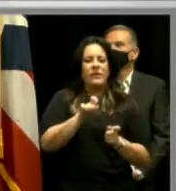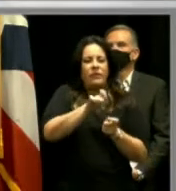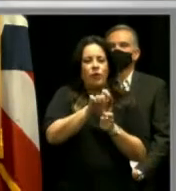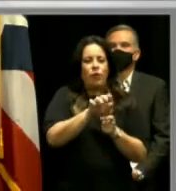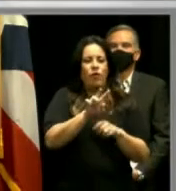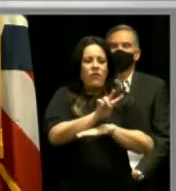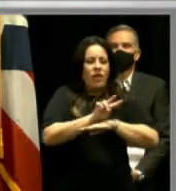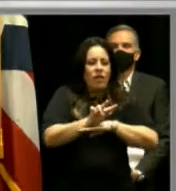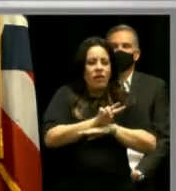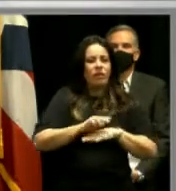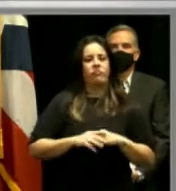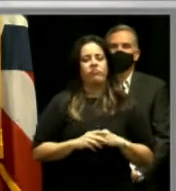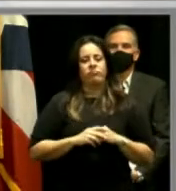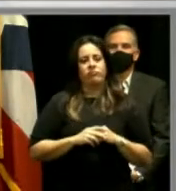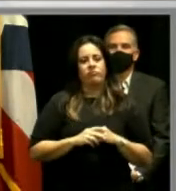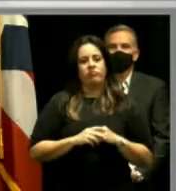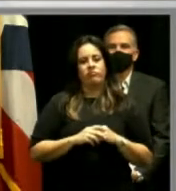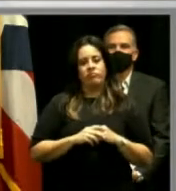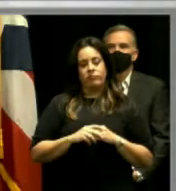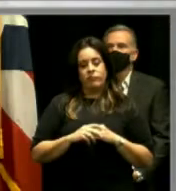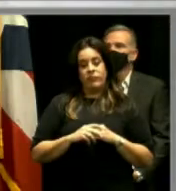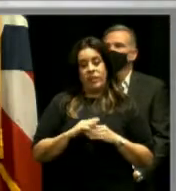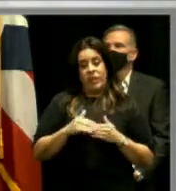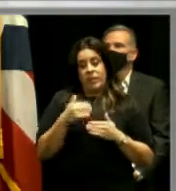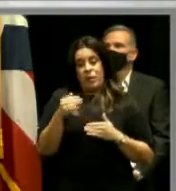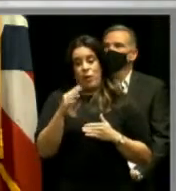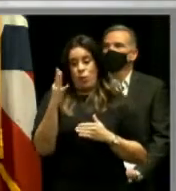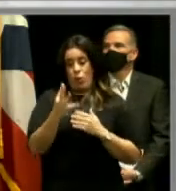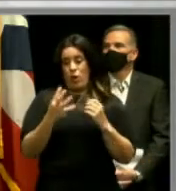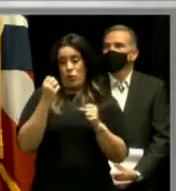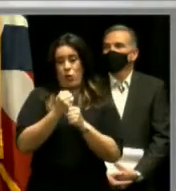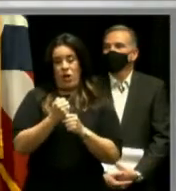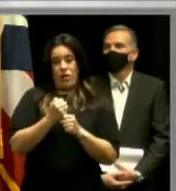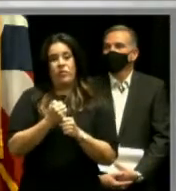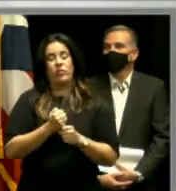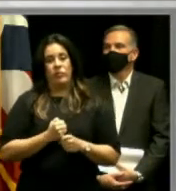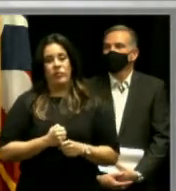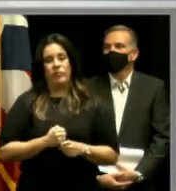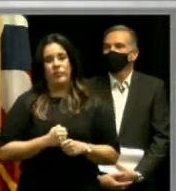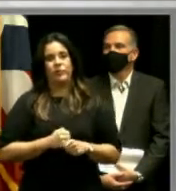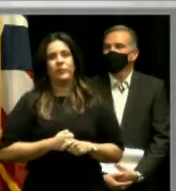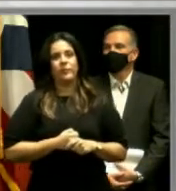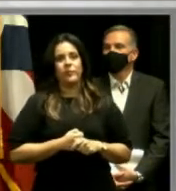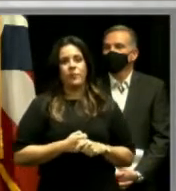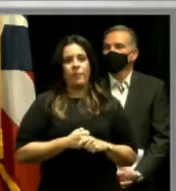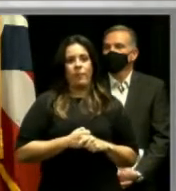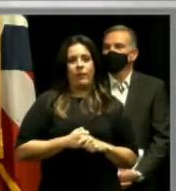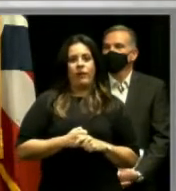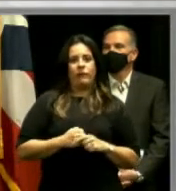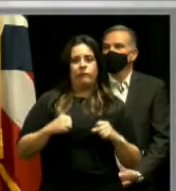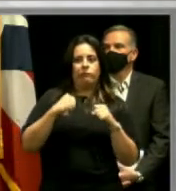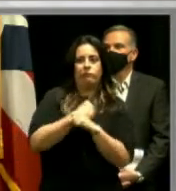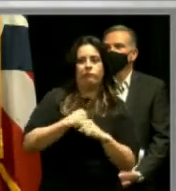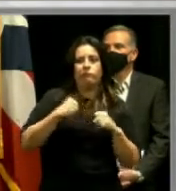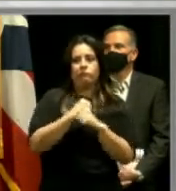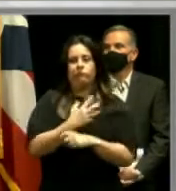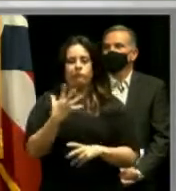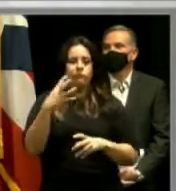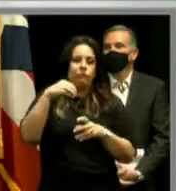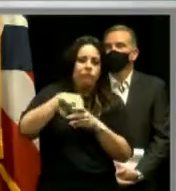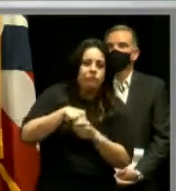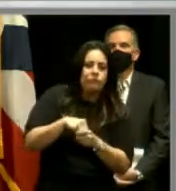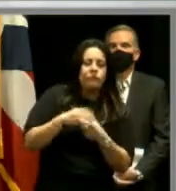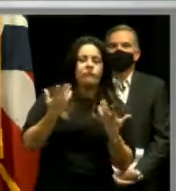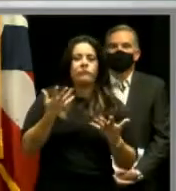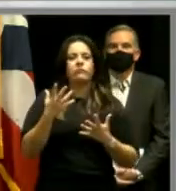Más cuando, después de cerca de cuatro años, las peleas internas, las luchas, los